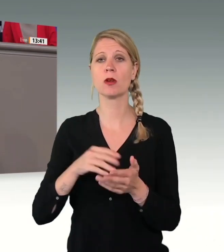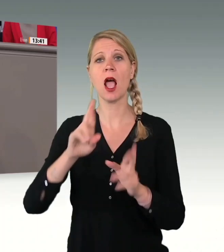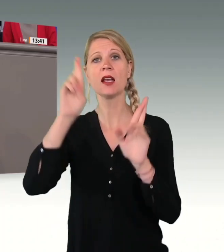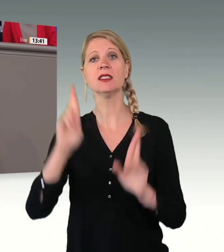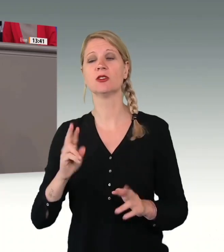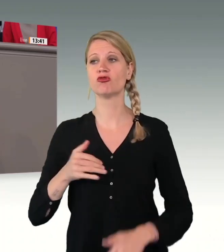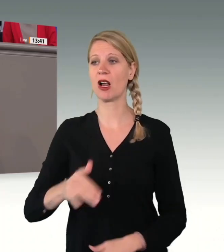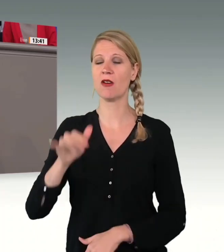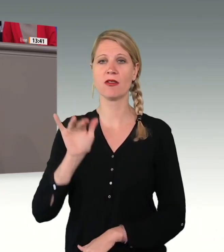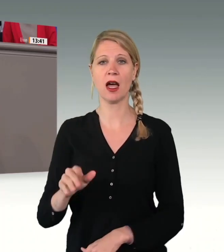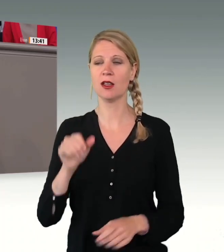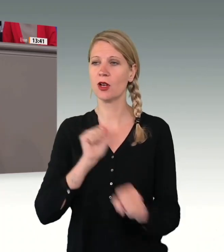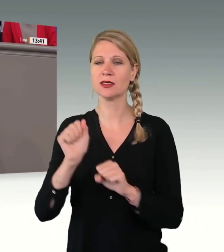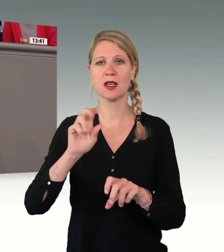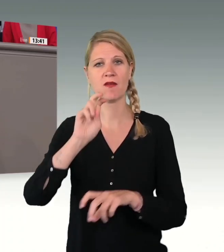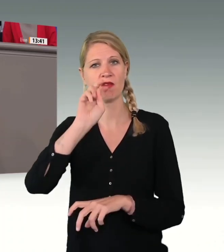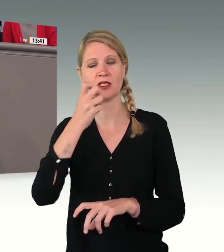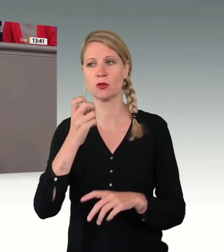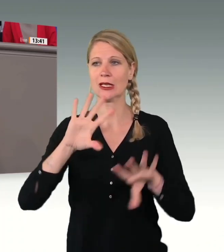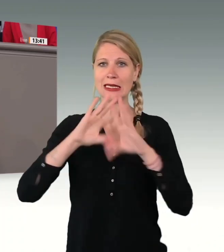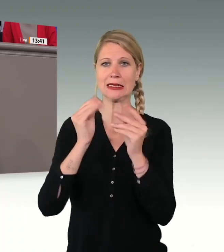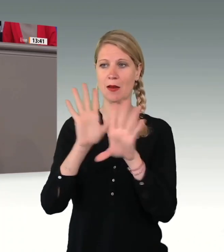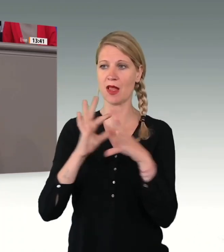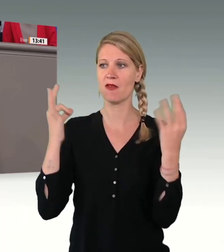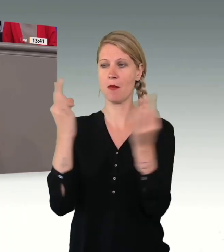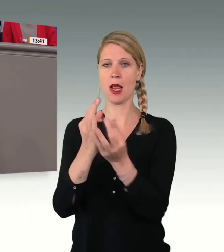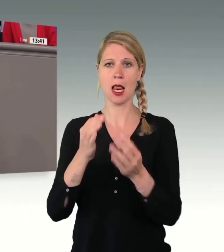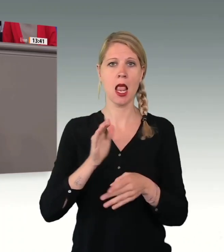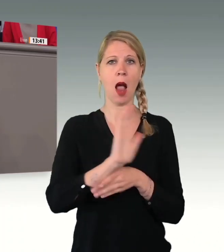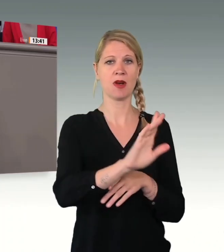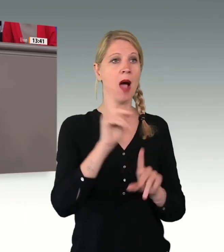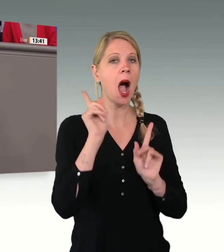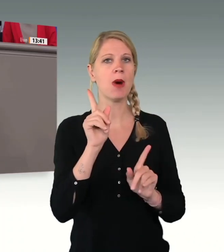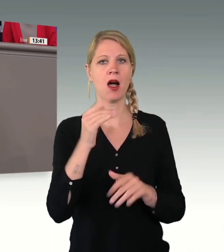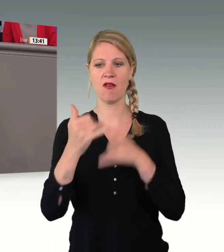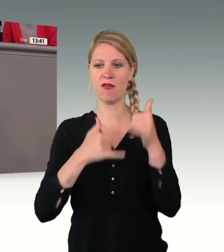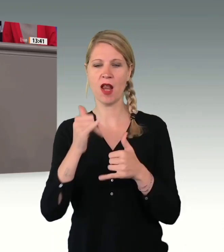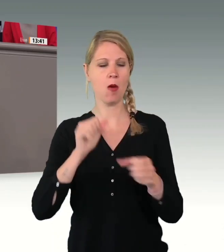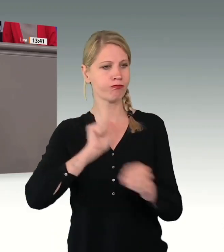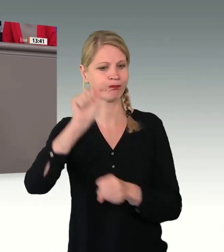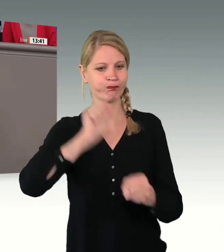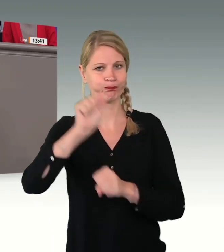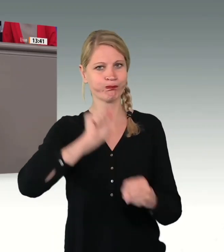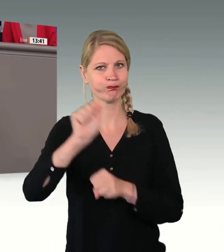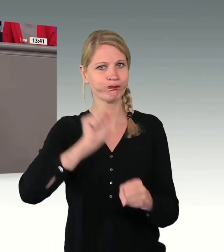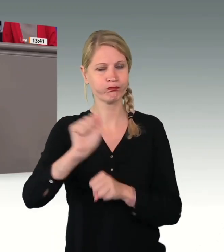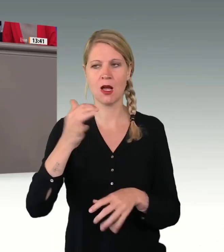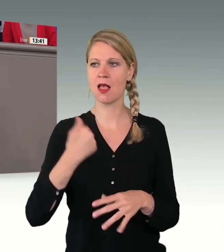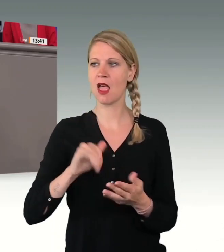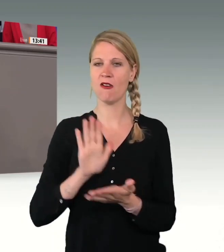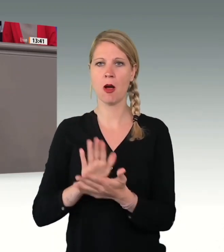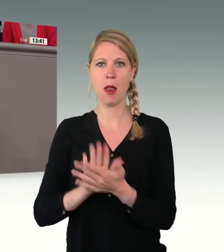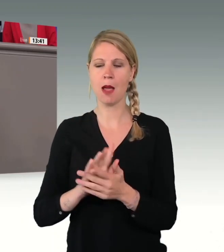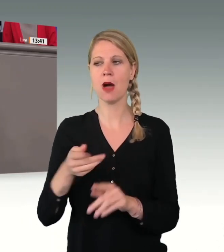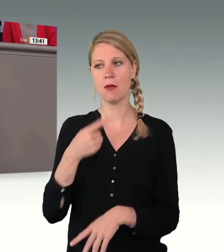die gesamte Familie abzuschieben. Nur weil die Frau protestierte, durfte sie zunächst bleiben, wurde aber angewiesen, freiwillig